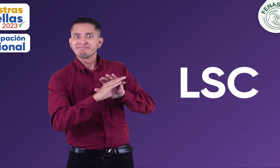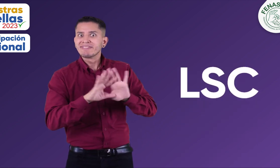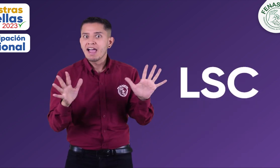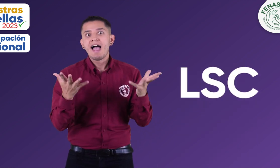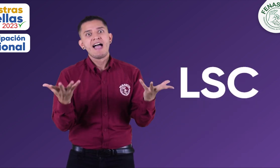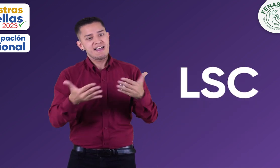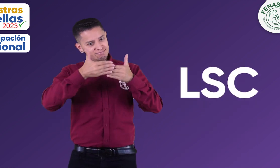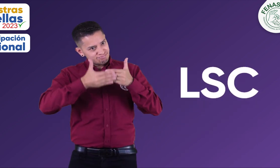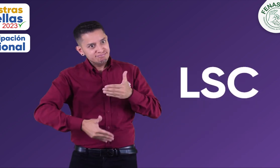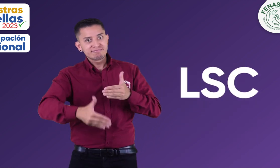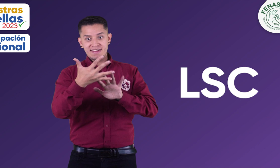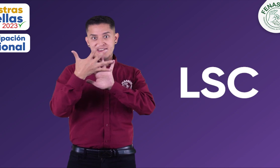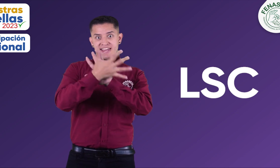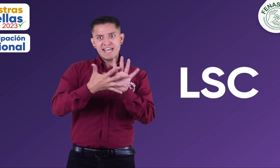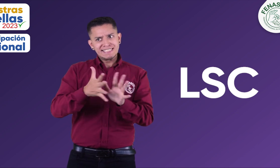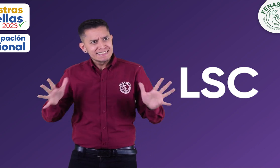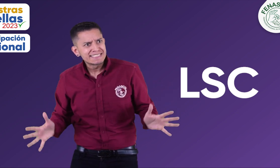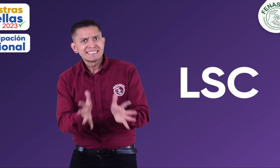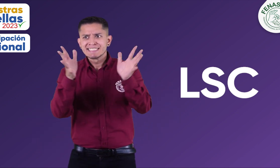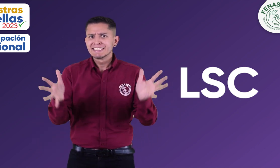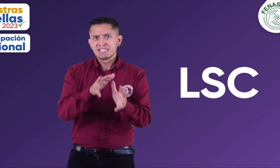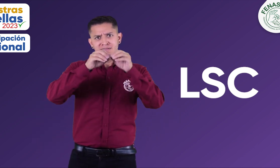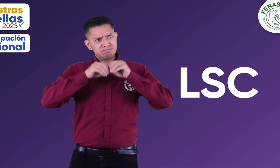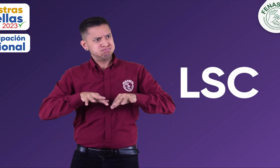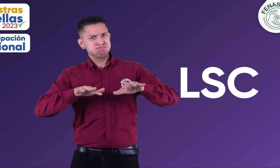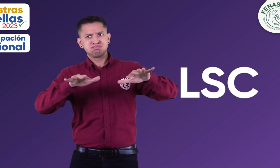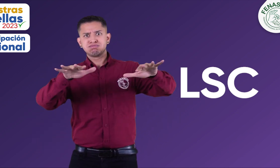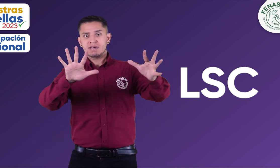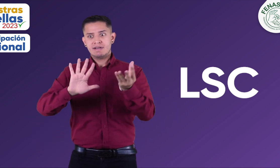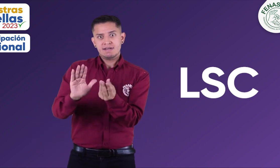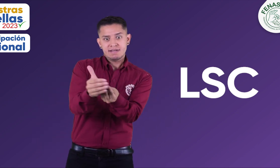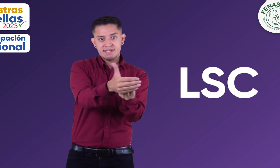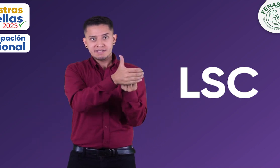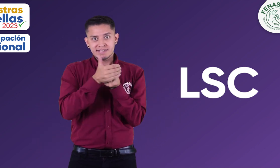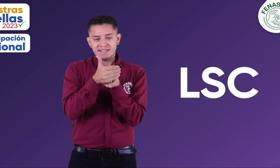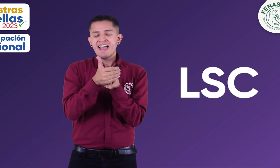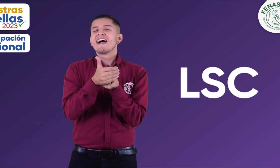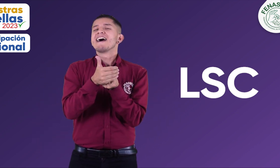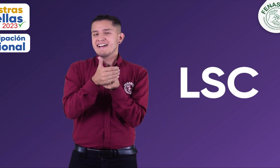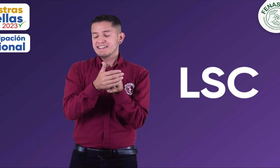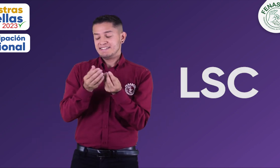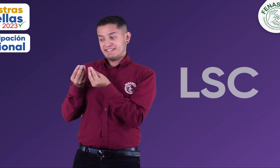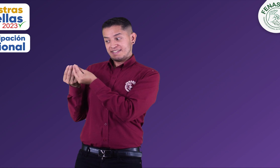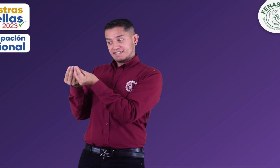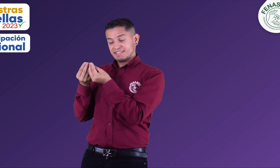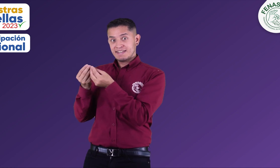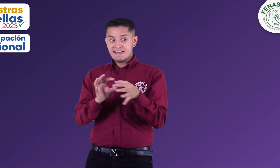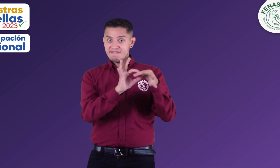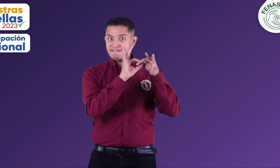de 2010, se debe velar por fomentar y fortalecer el uso y protección de la misma y esto